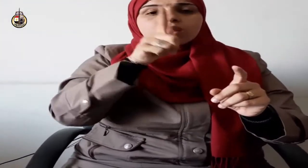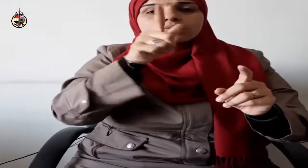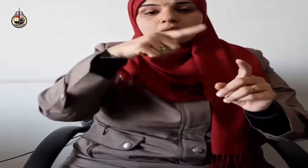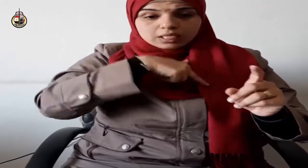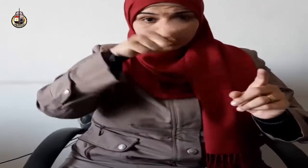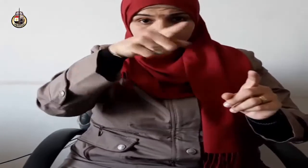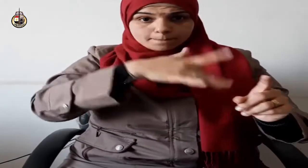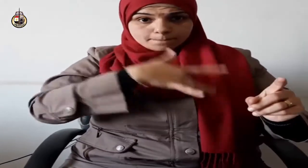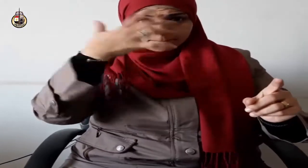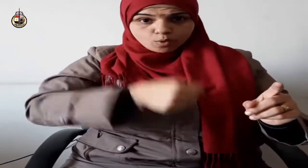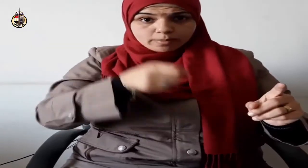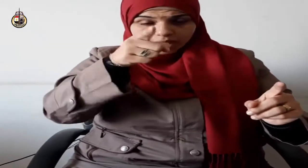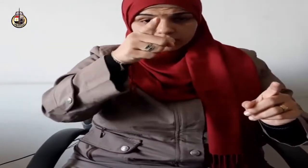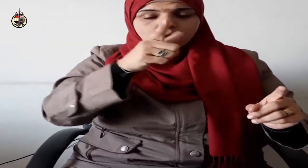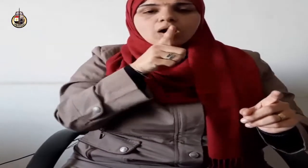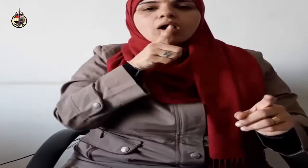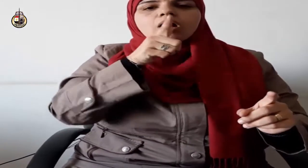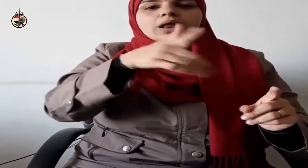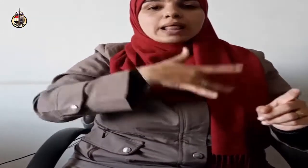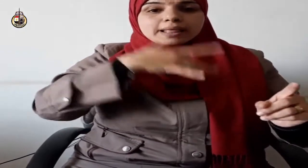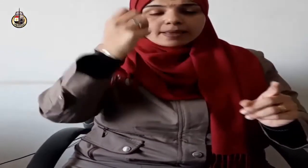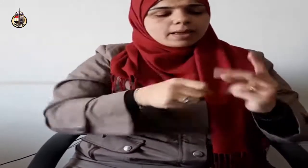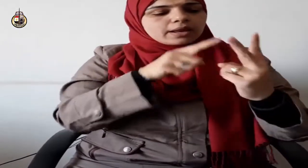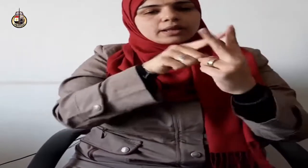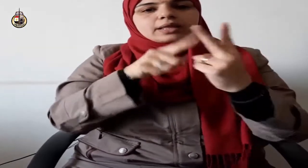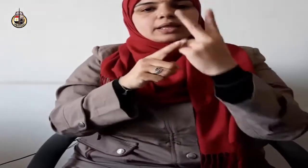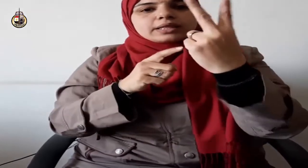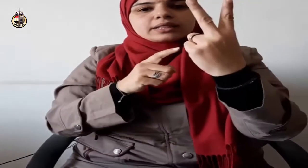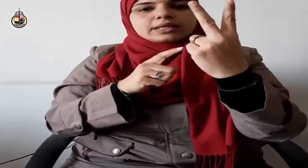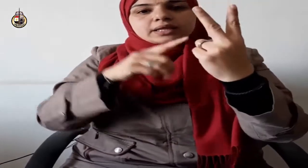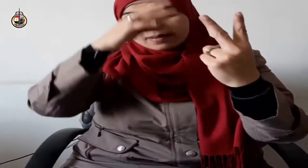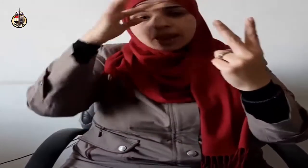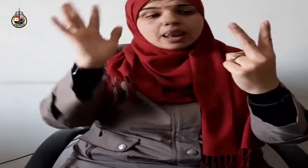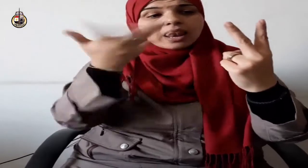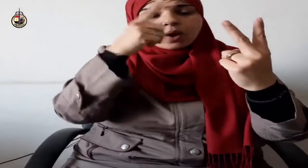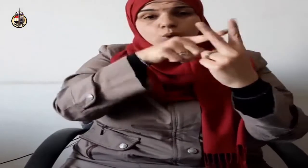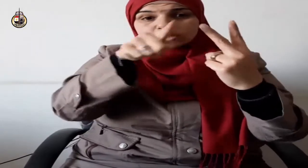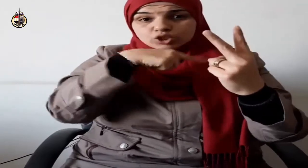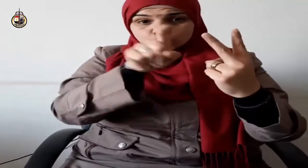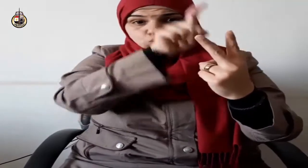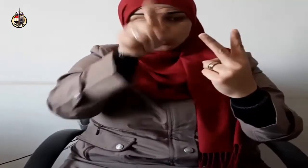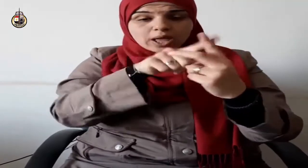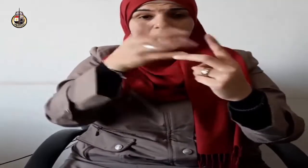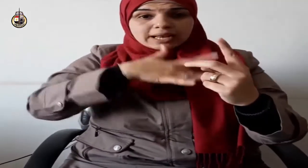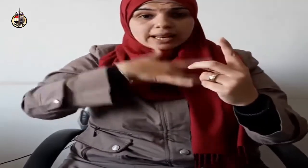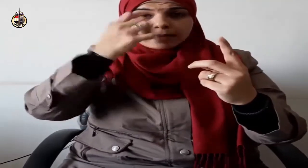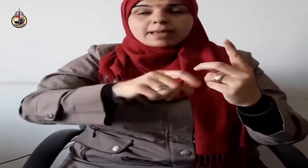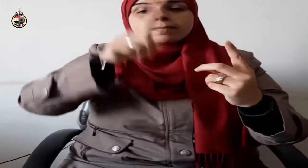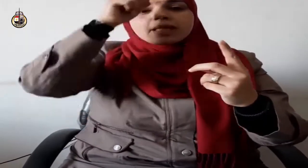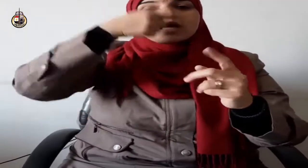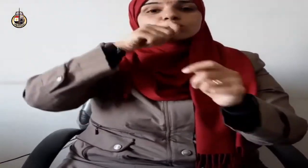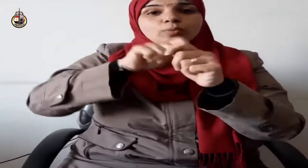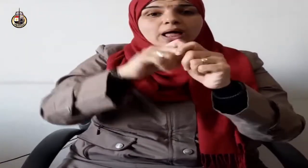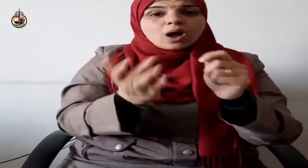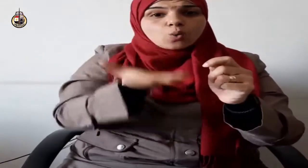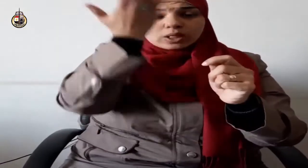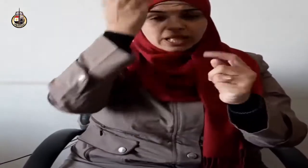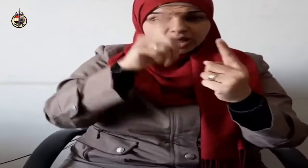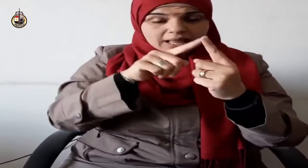سلوك الإنسان ومعاملاته مع الناس حيث يقول نبينا صلى الله عليه